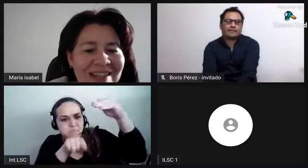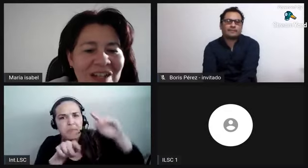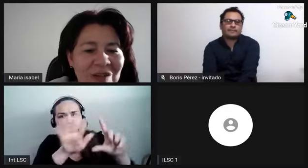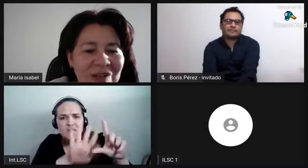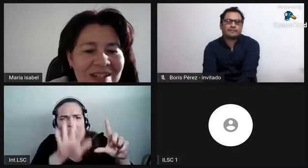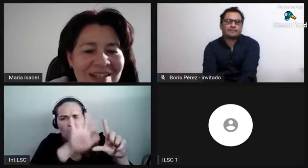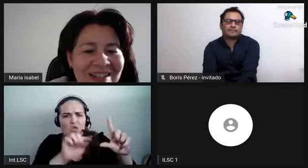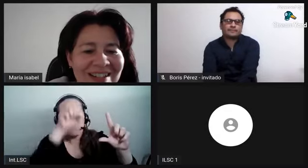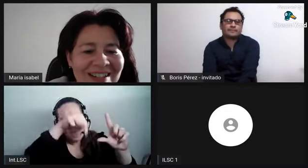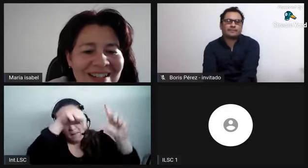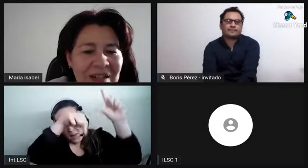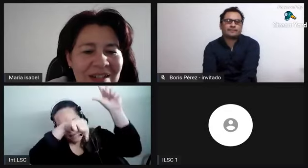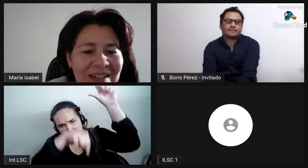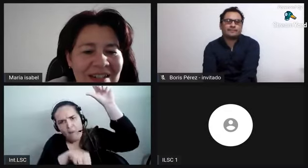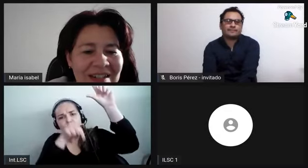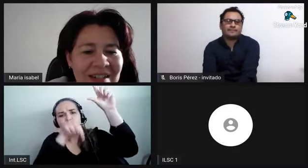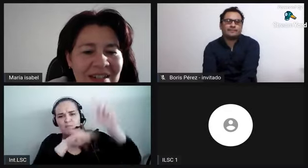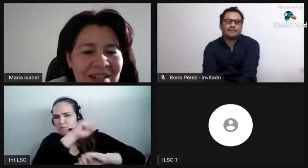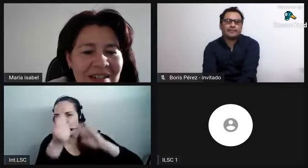tertulias anteriores.